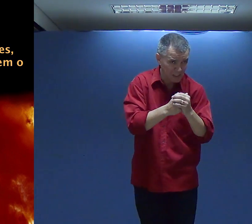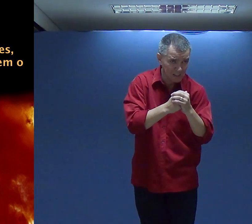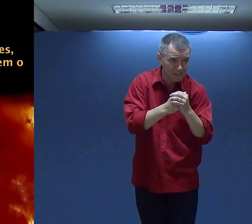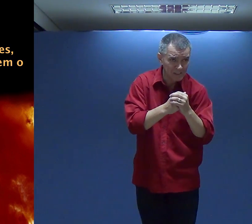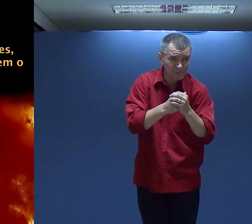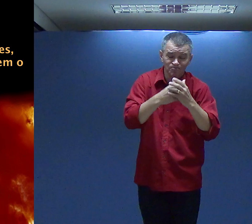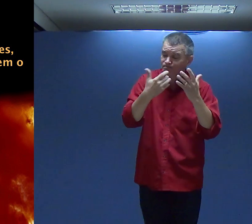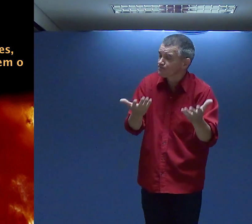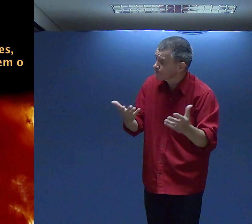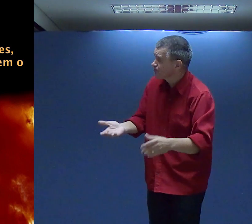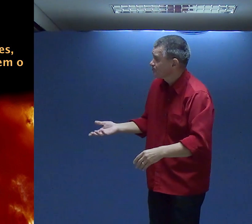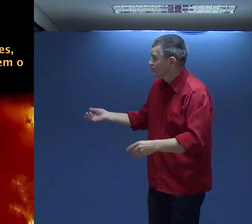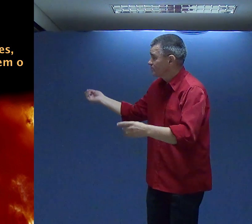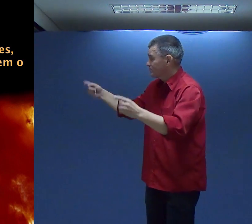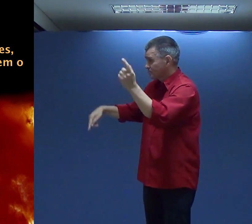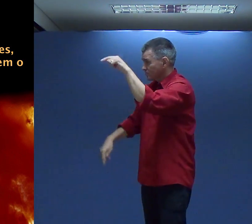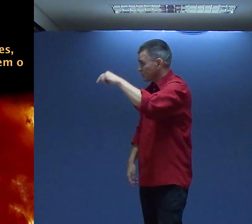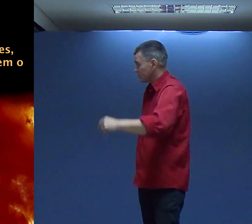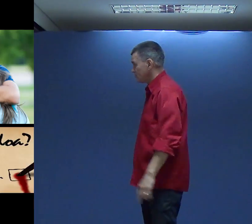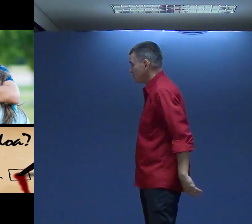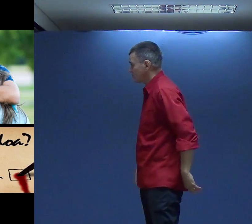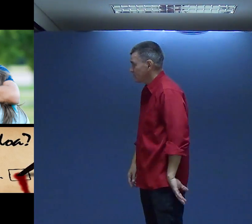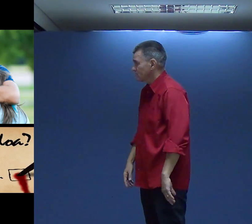salvação Que Ele me deu Amém? Pode passar